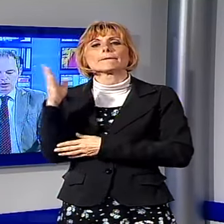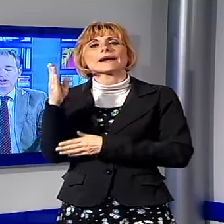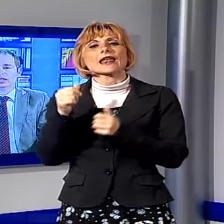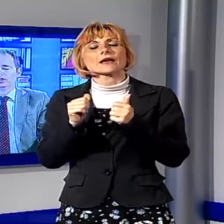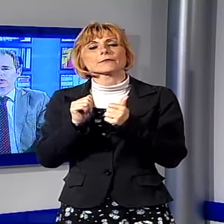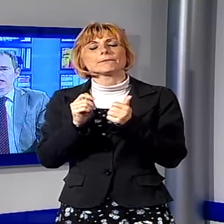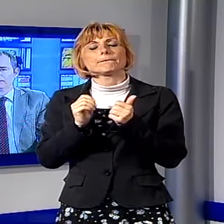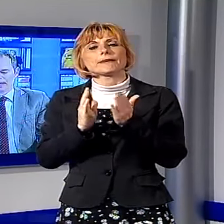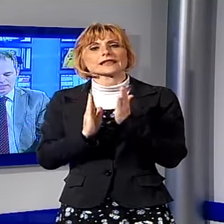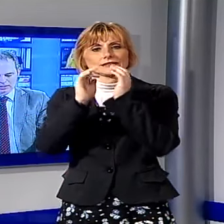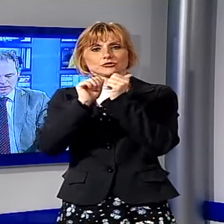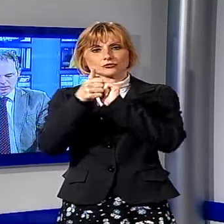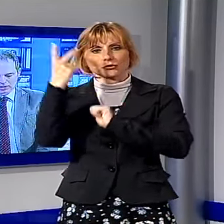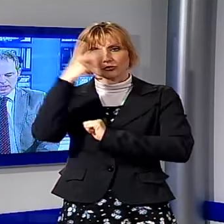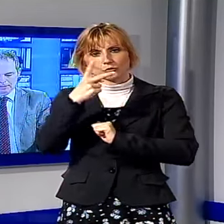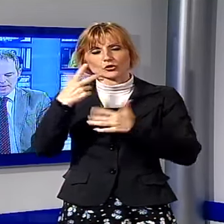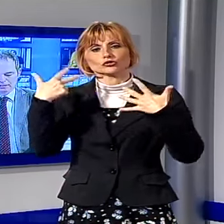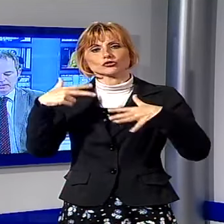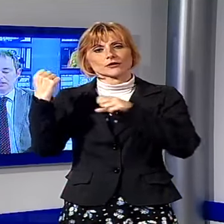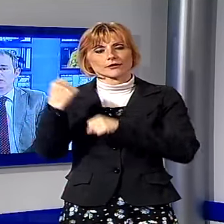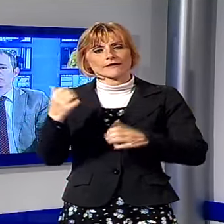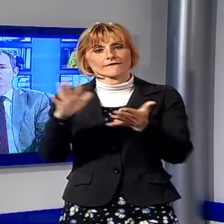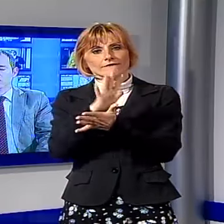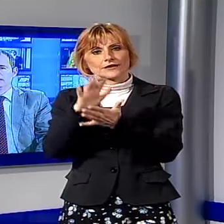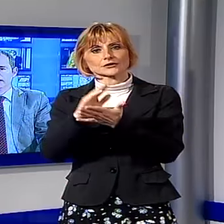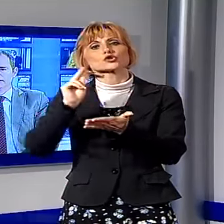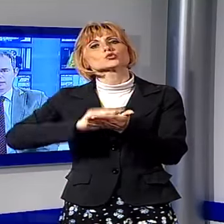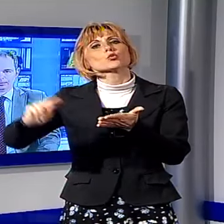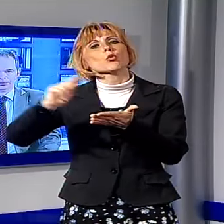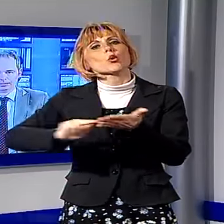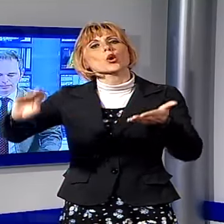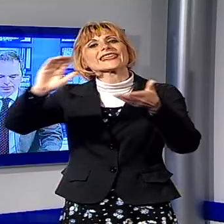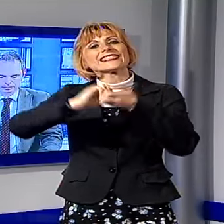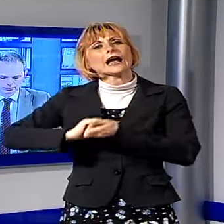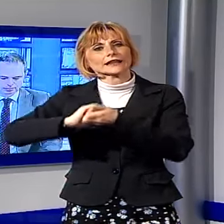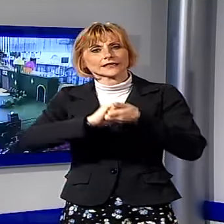ospitato oggi la diciottesima edizione della manifestazione Scuoli d'Arietà.